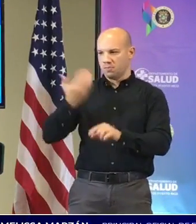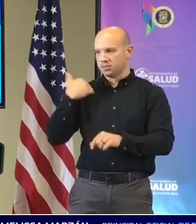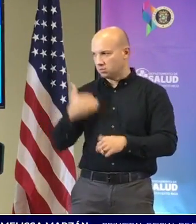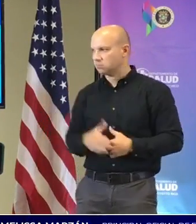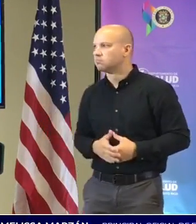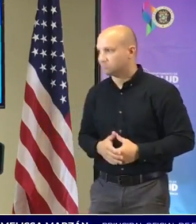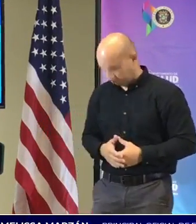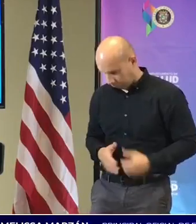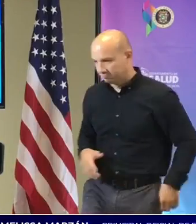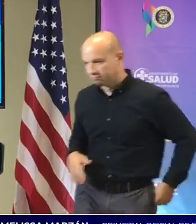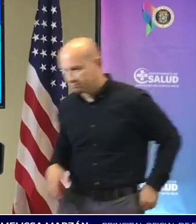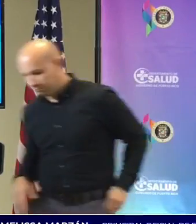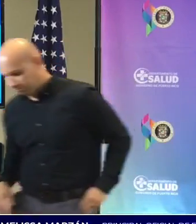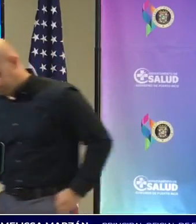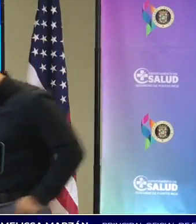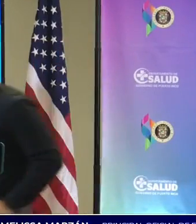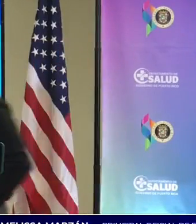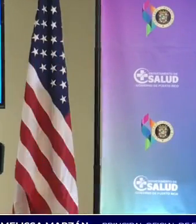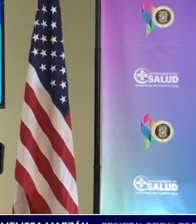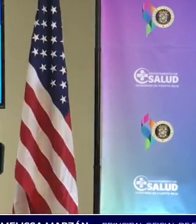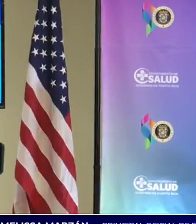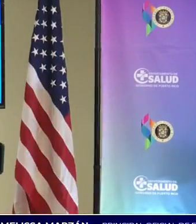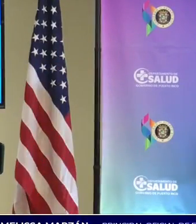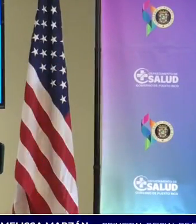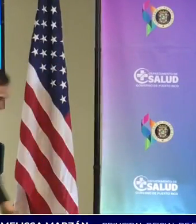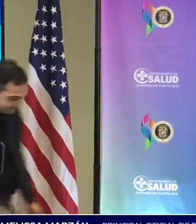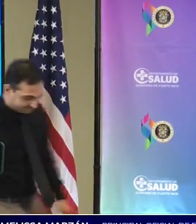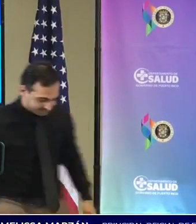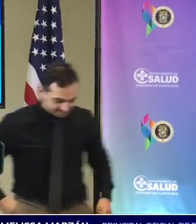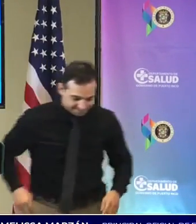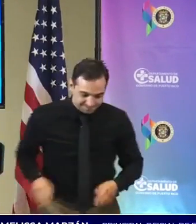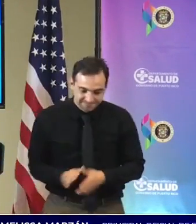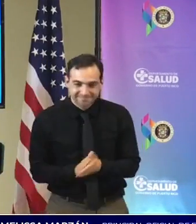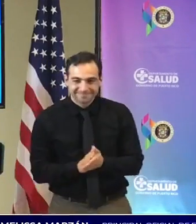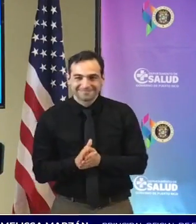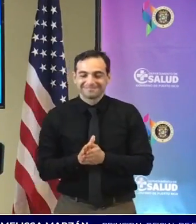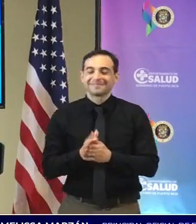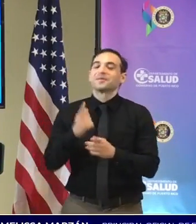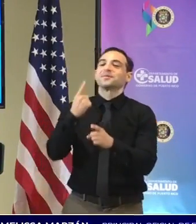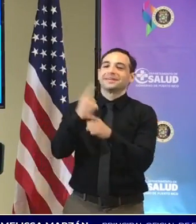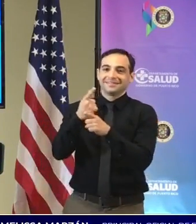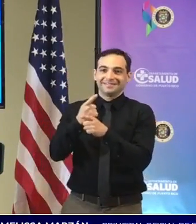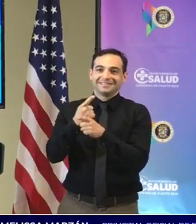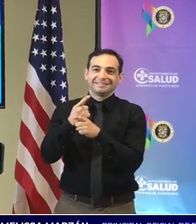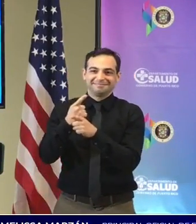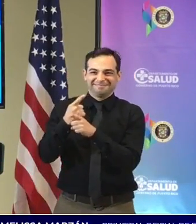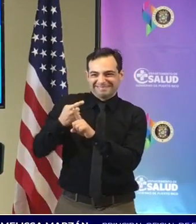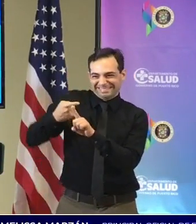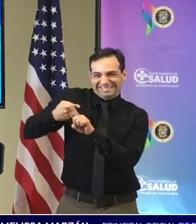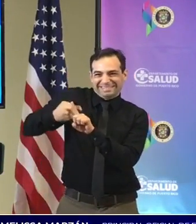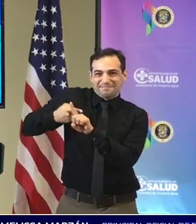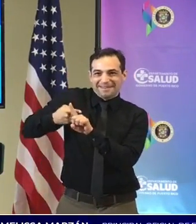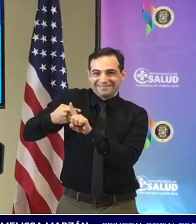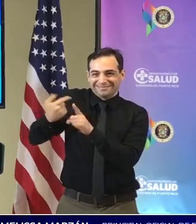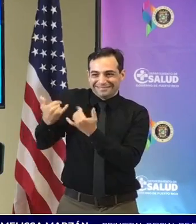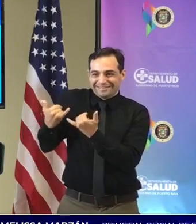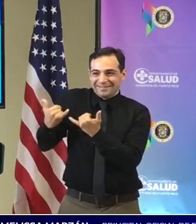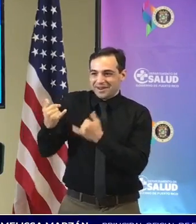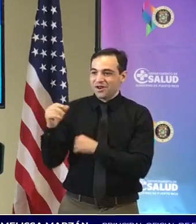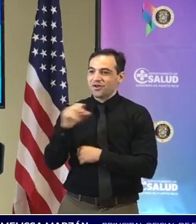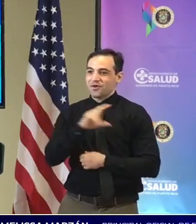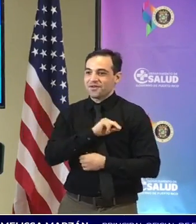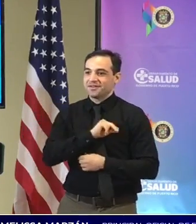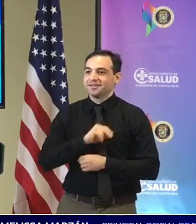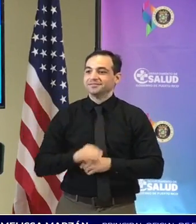disculpen el 29 de noviembre de este pasado mes esos son unos tres